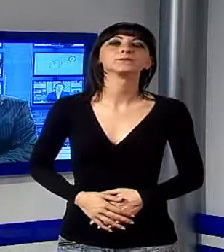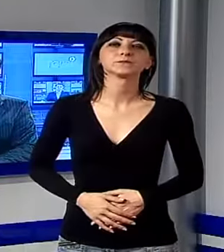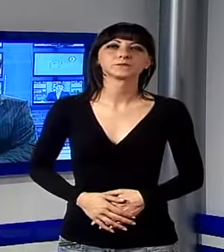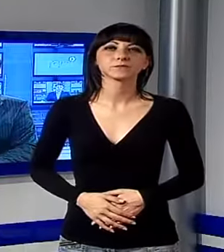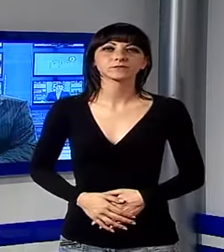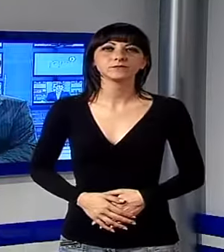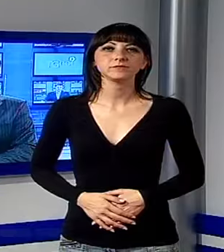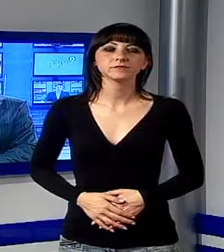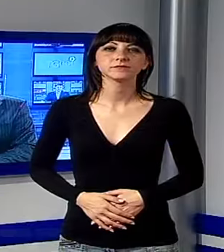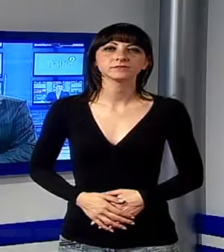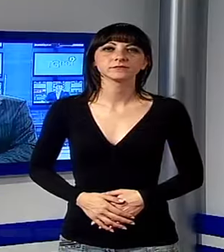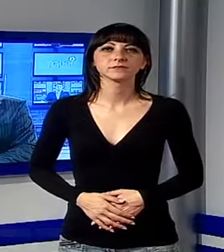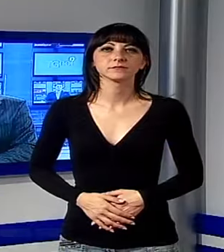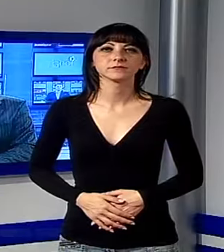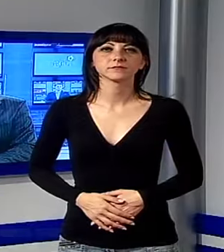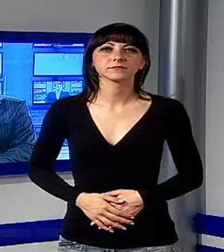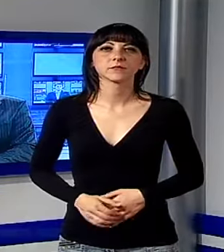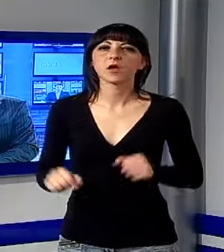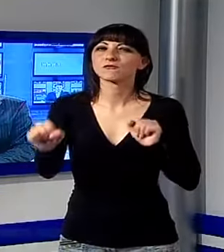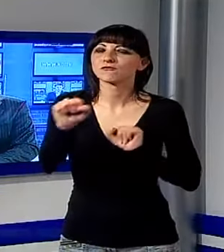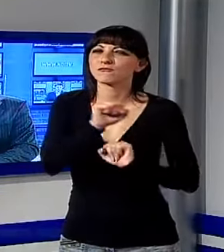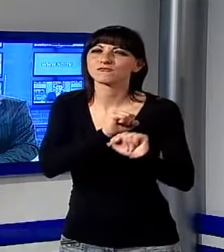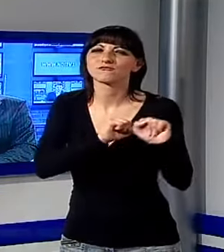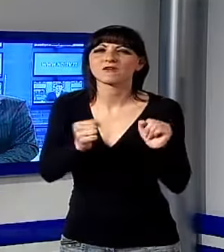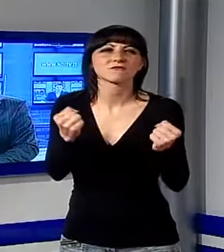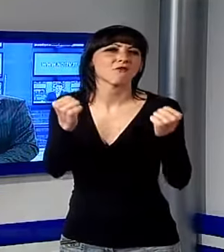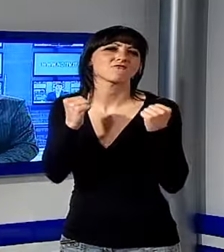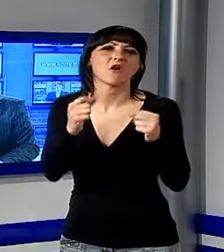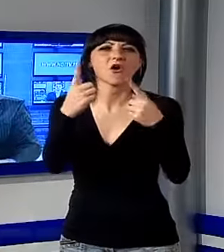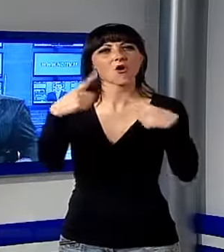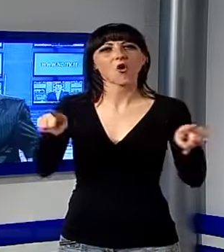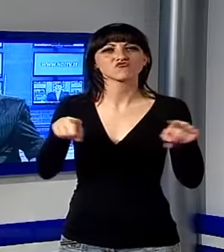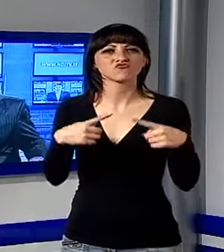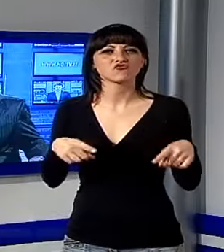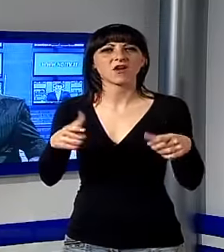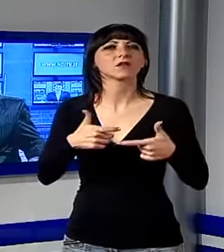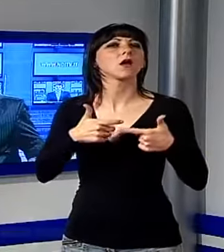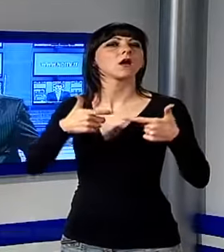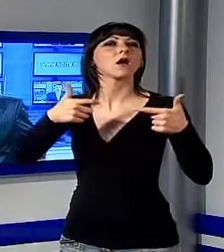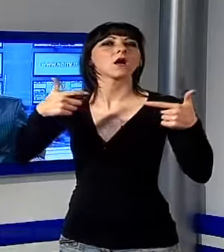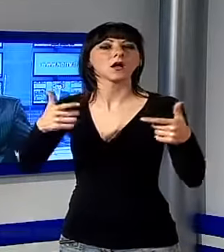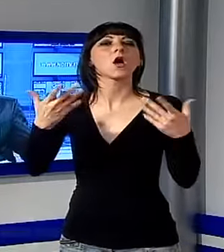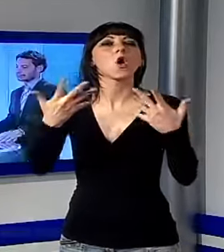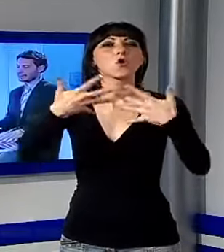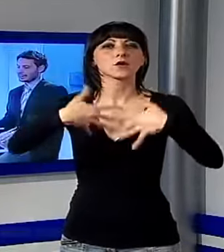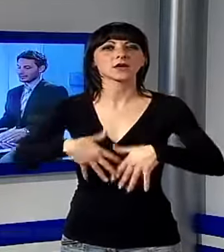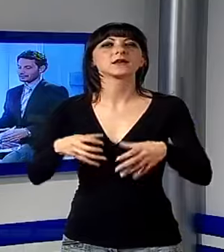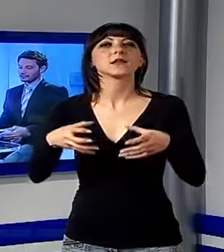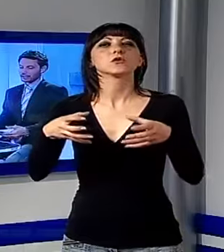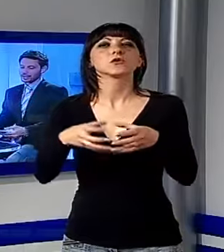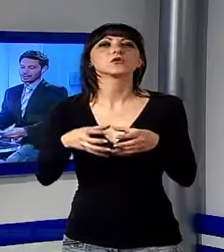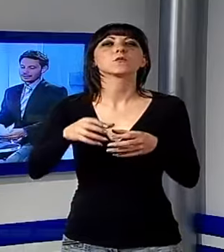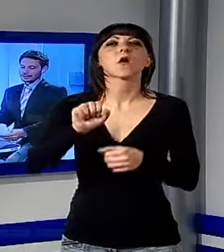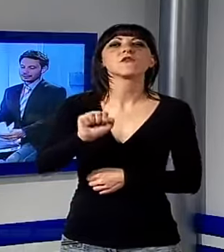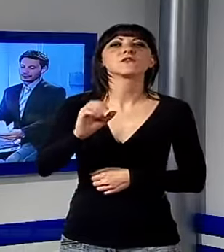È stato un grande successo il concerto lirico organizzato dal Circo L'Amici della Musica Alfredo Catalani a